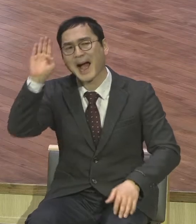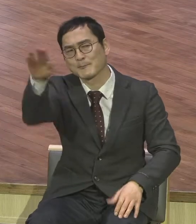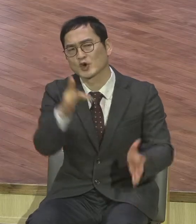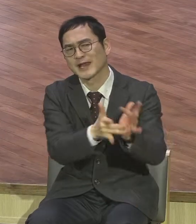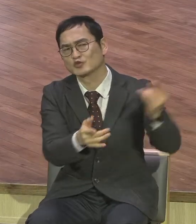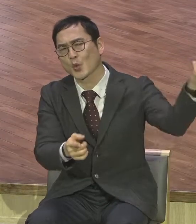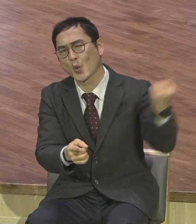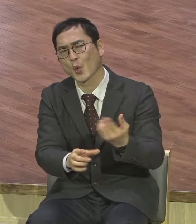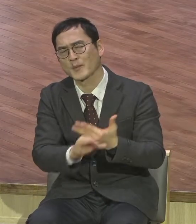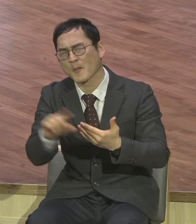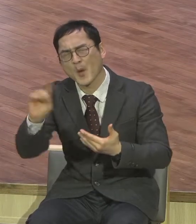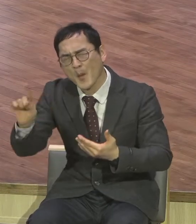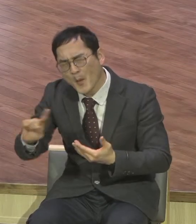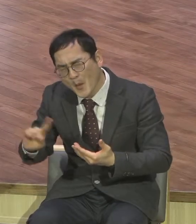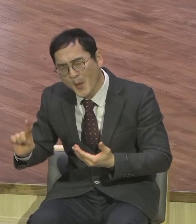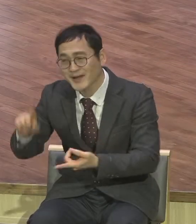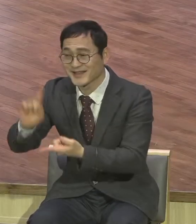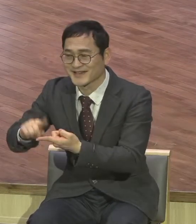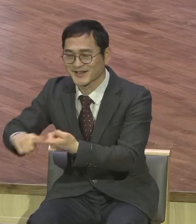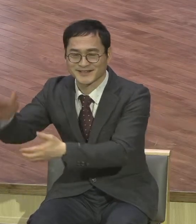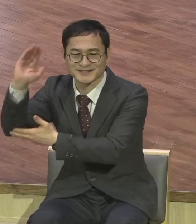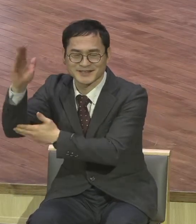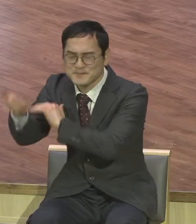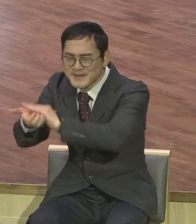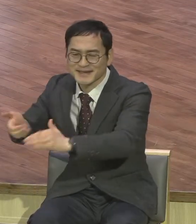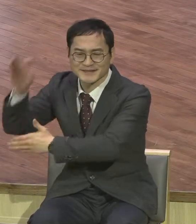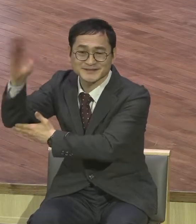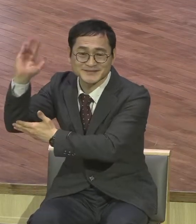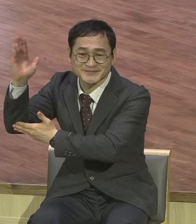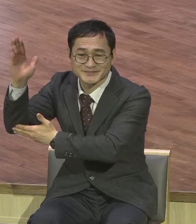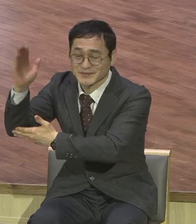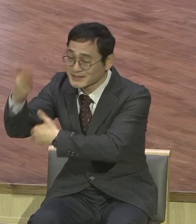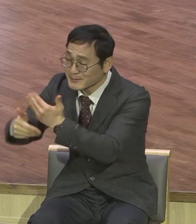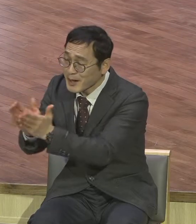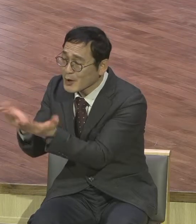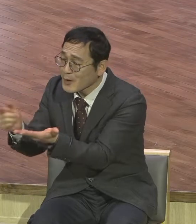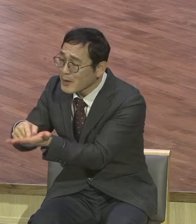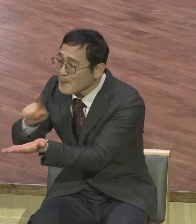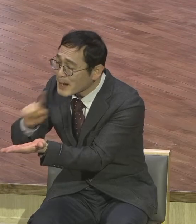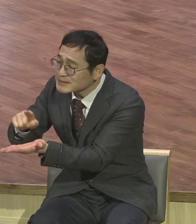사역 현장에서 사실대로 그대로 성취되었음을 알려주라